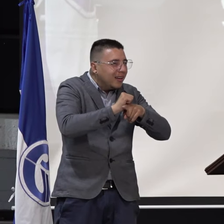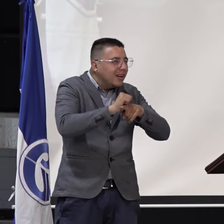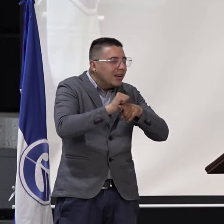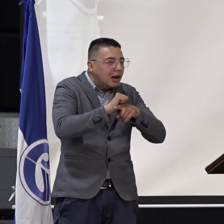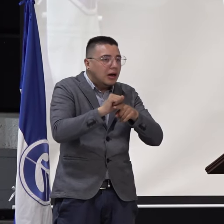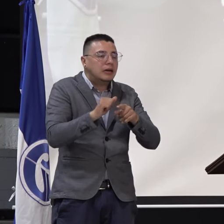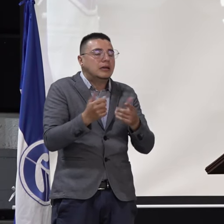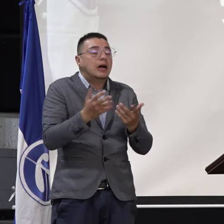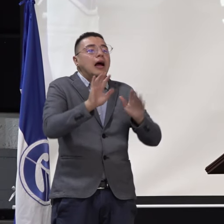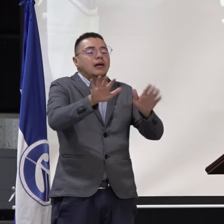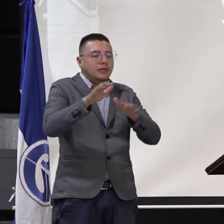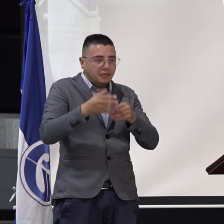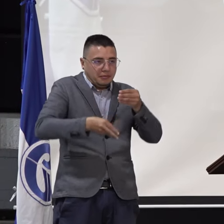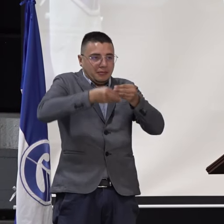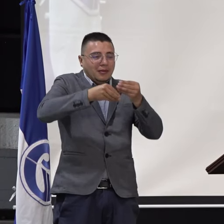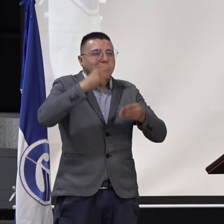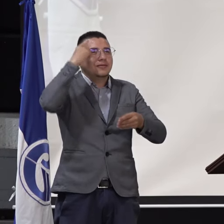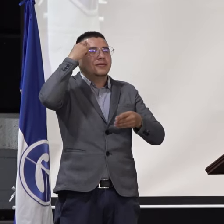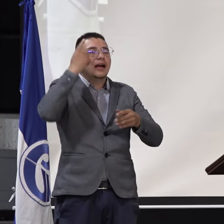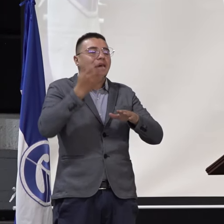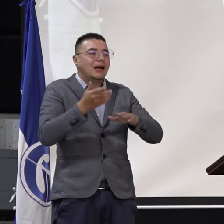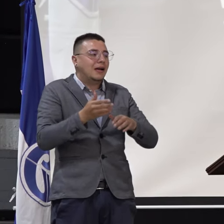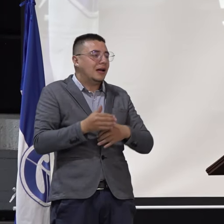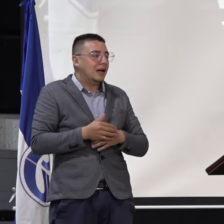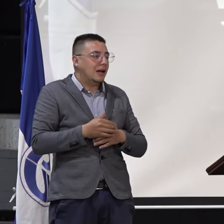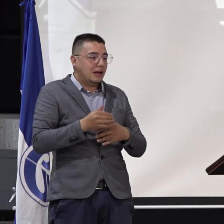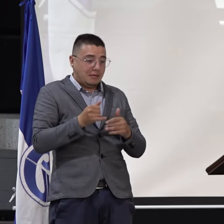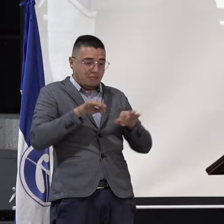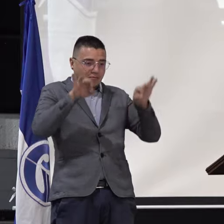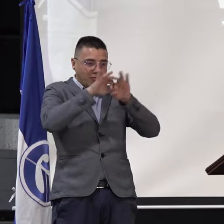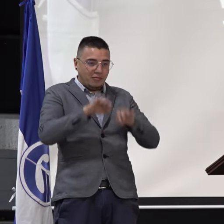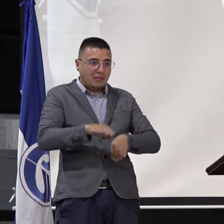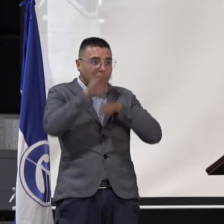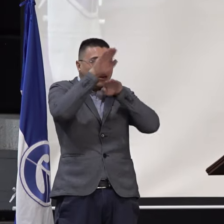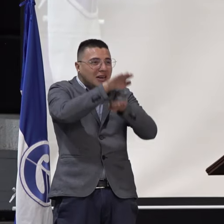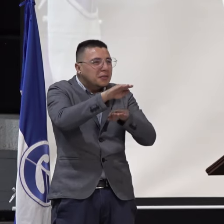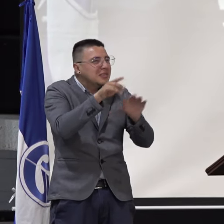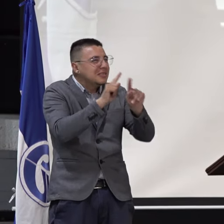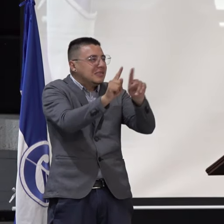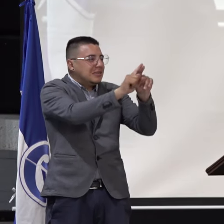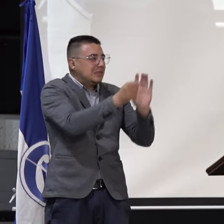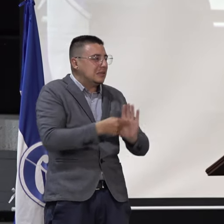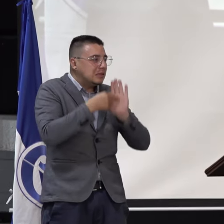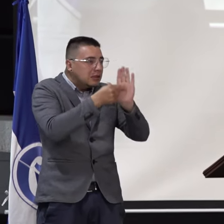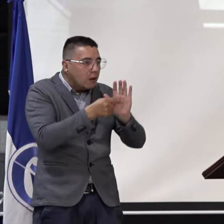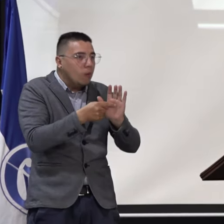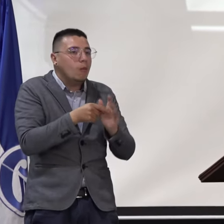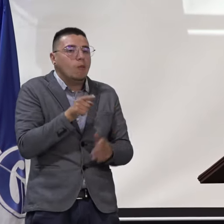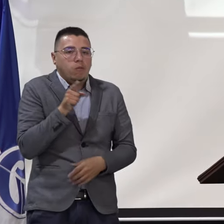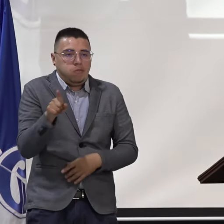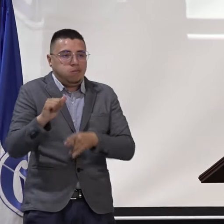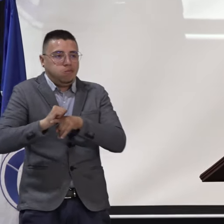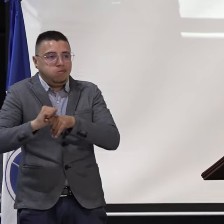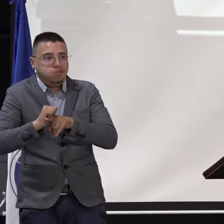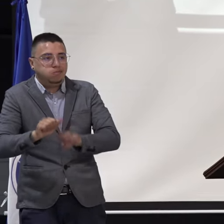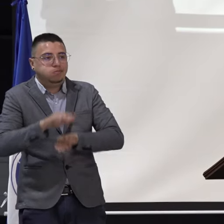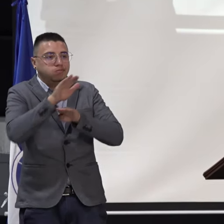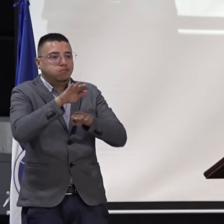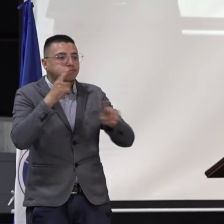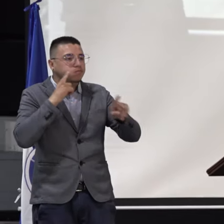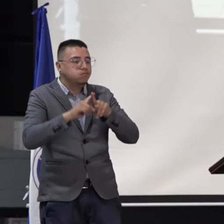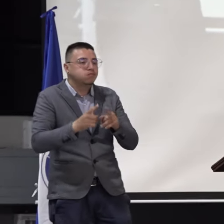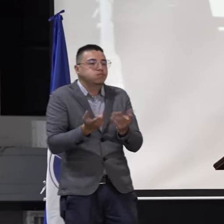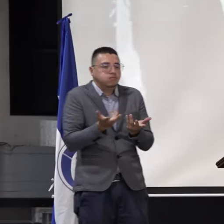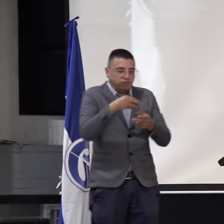las… Ah, bueno, y también hemos tenido un poco de representación, o hemos hecho ejercicio de representación cuando